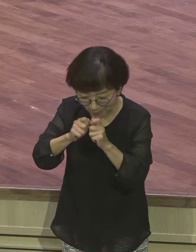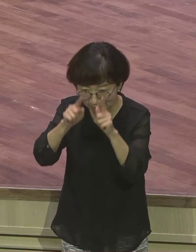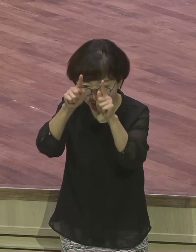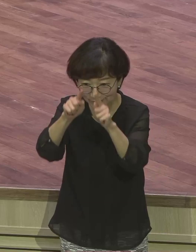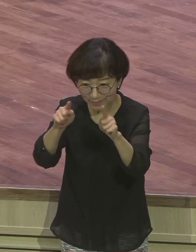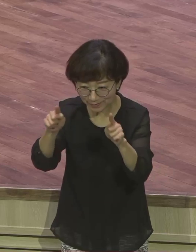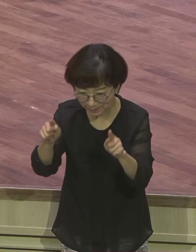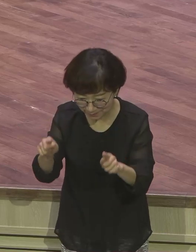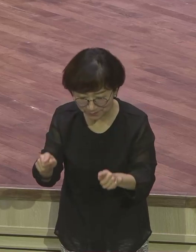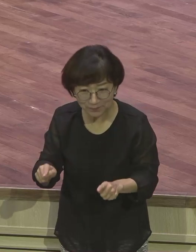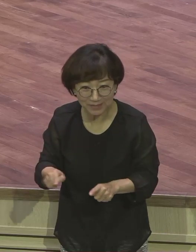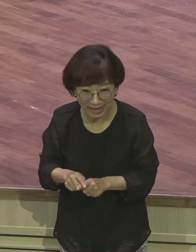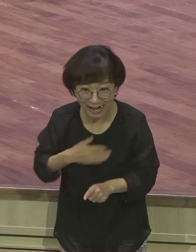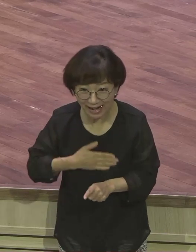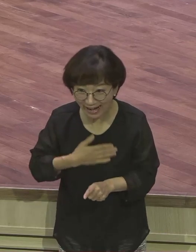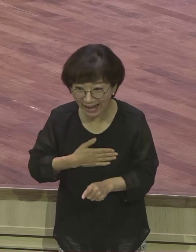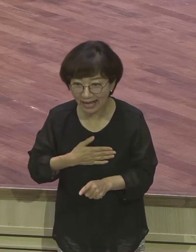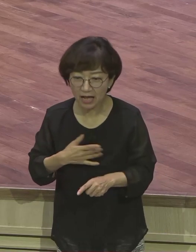여러분이 하나님 앞에 그 슬레임